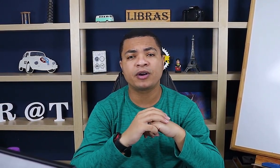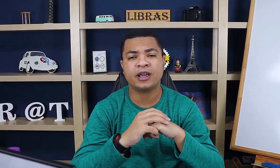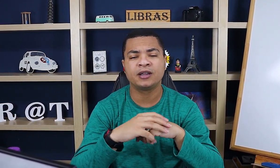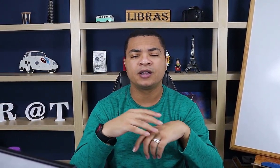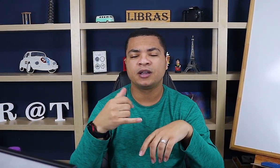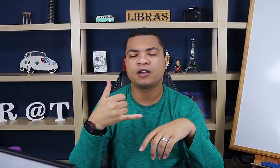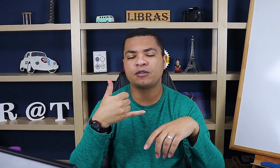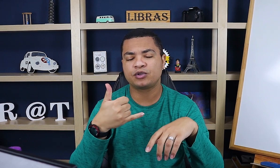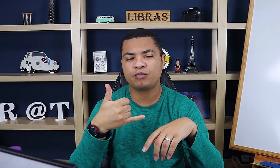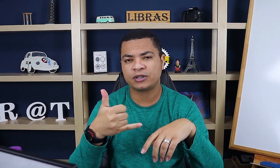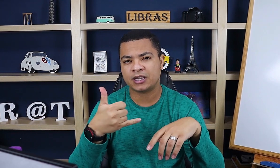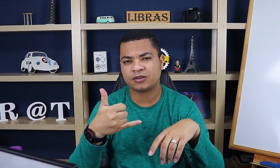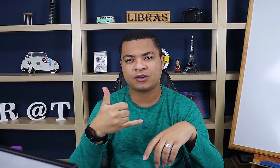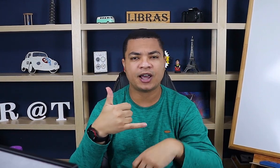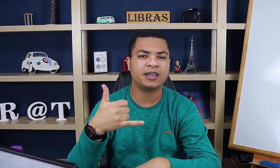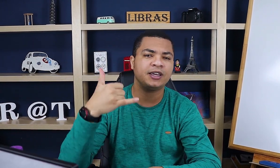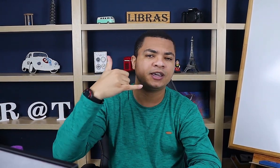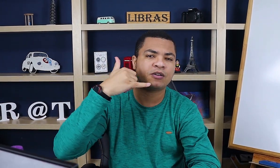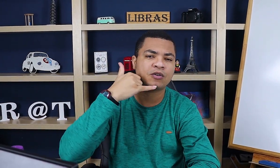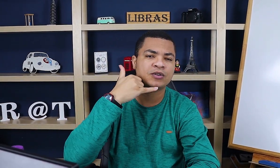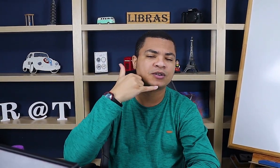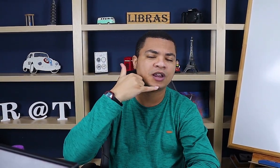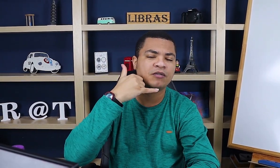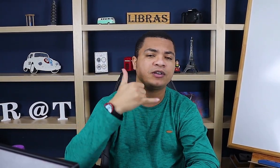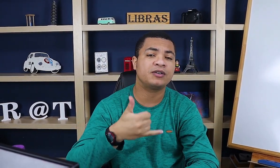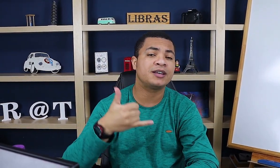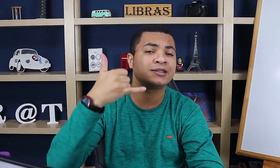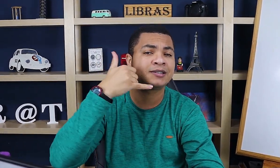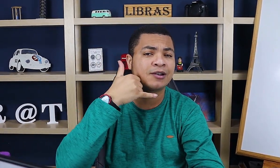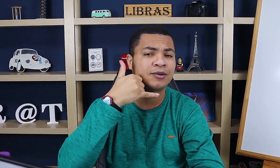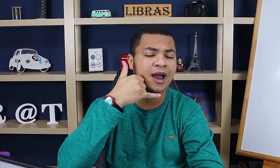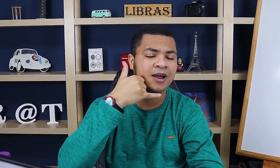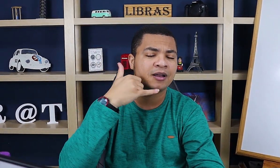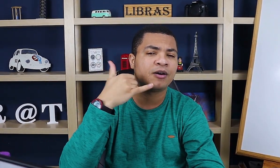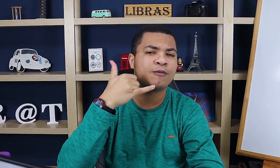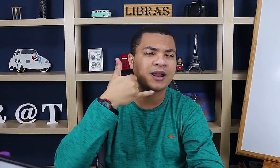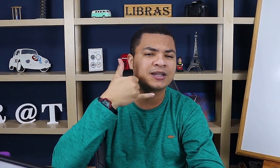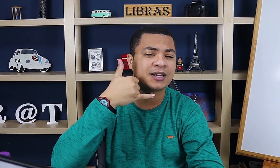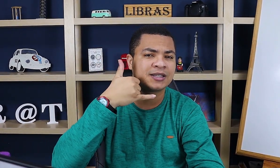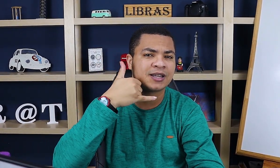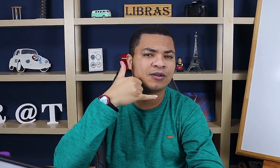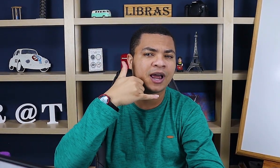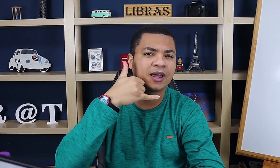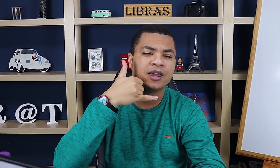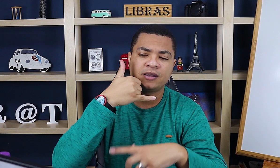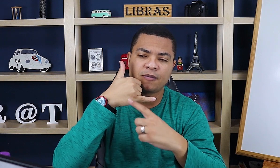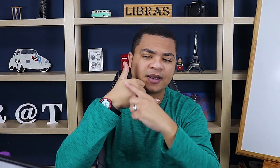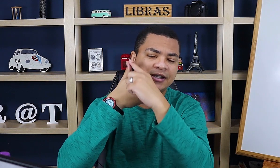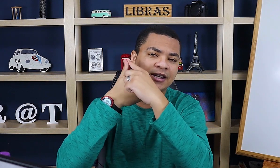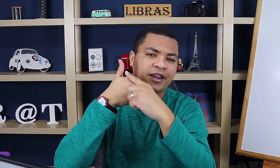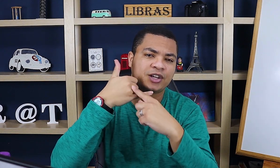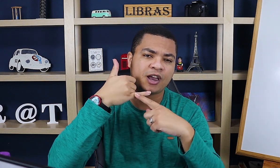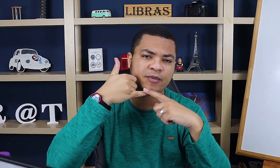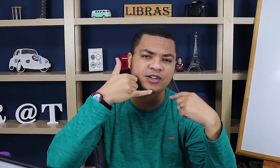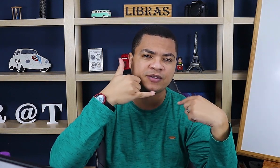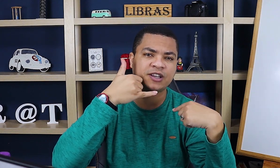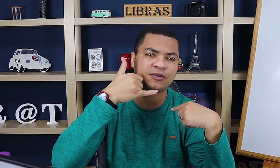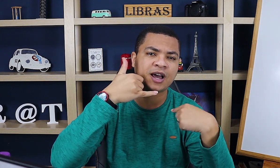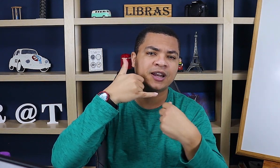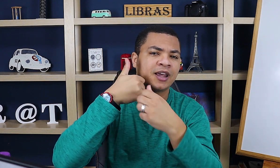Por quê? Então, vamos supor que você tá com o celular aqui e colocou o celular no ouvido, né? Celular. Ou balança, Celular. Então, passa essa ideia de que realmente é um celular, né?